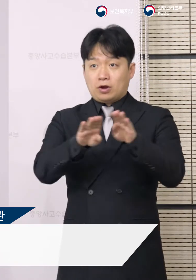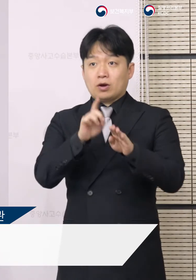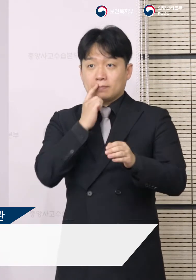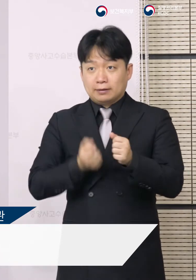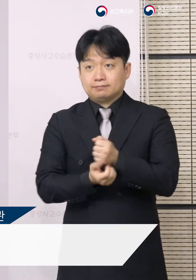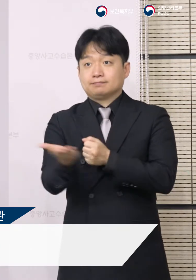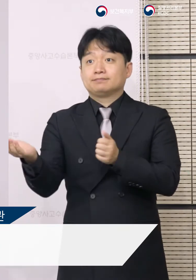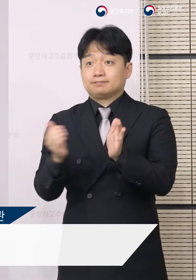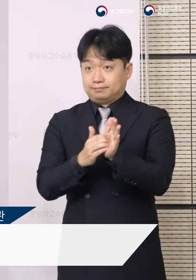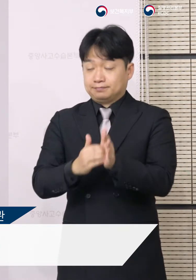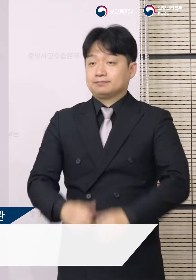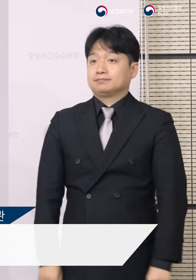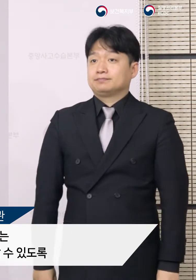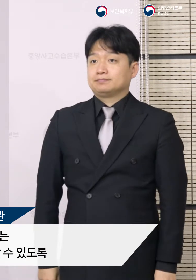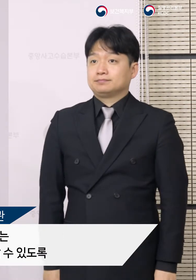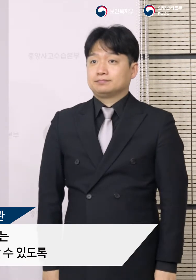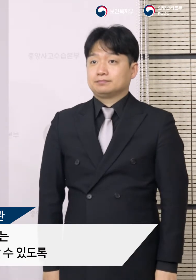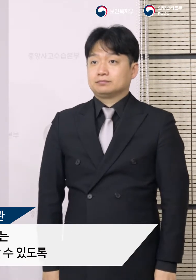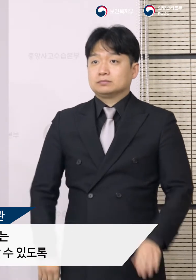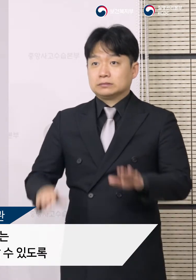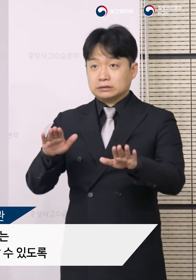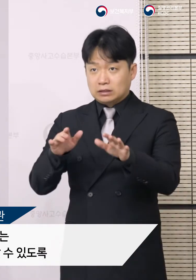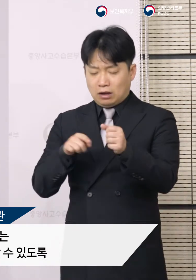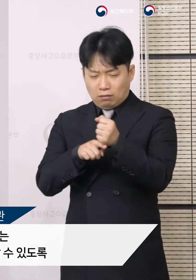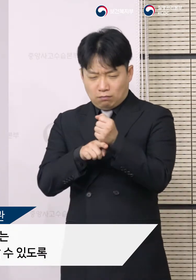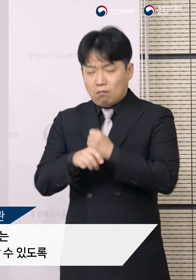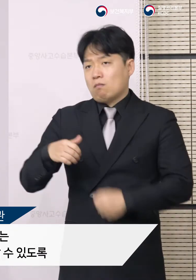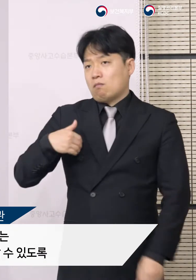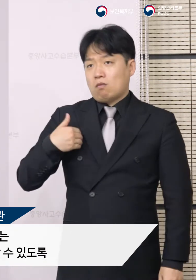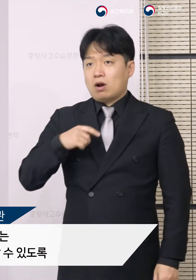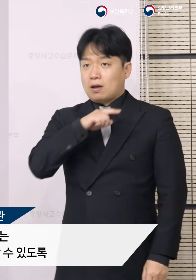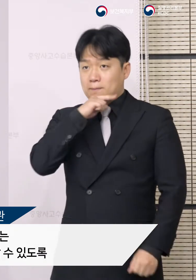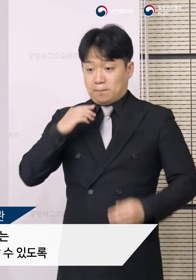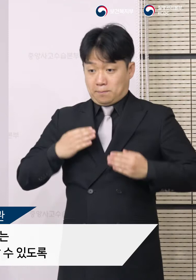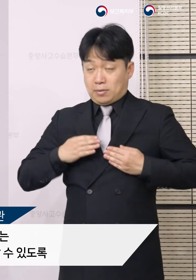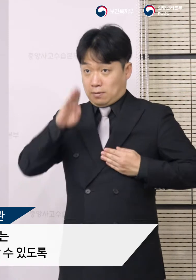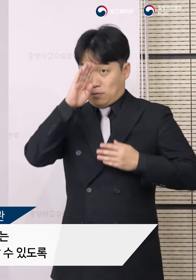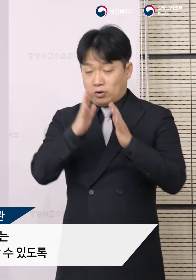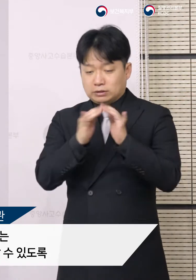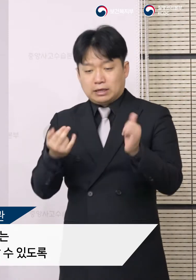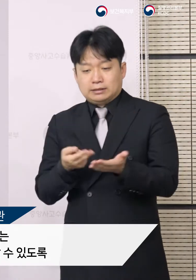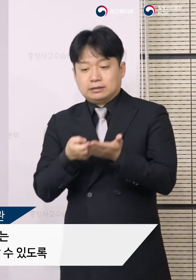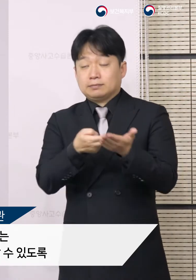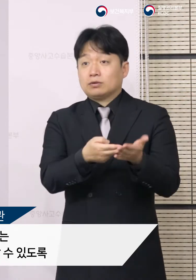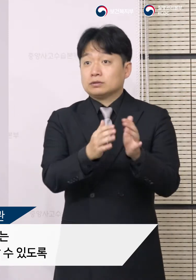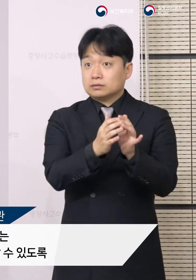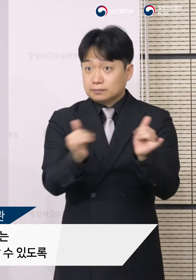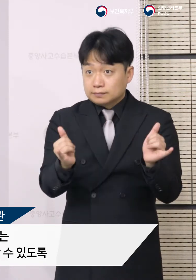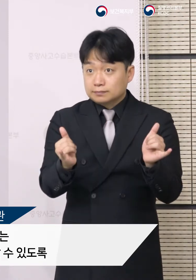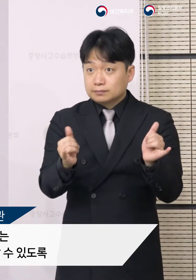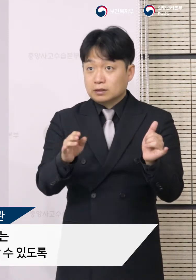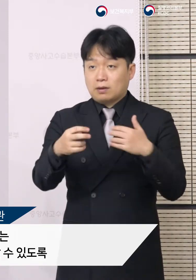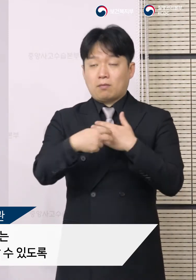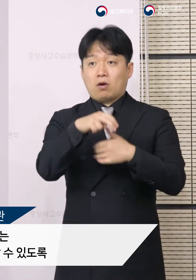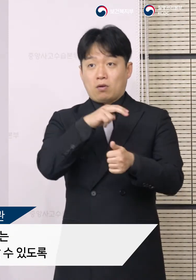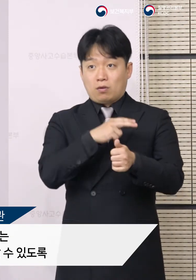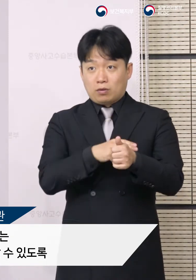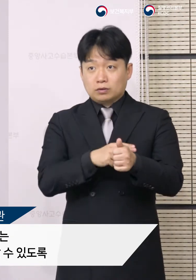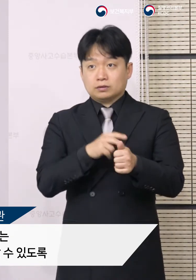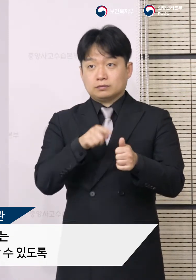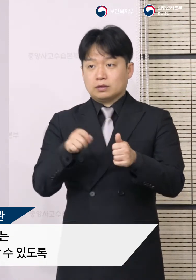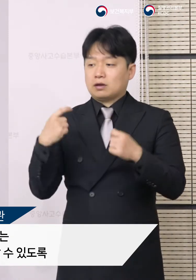안내하였습니다. 특히 원인 불명의 폐렴으로 입원 중인 환자에 대해서는 병원에서